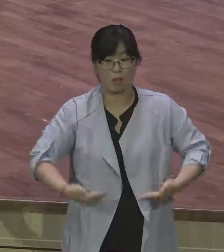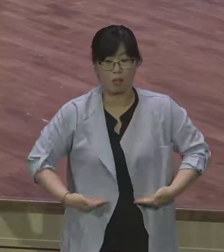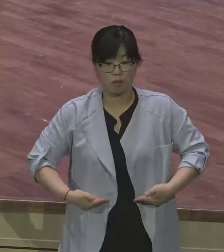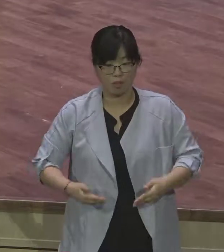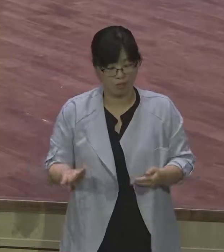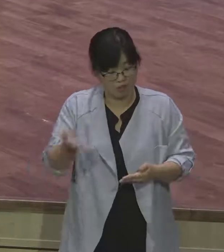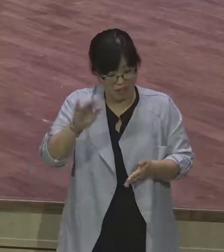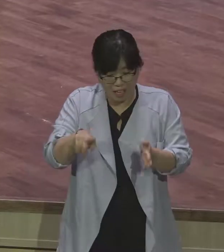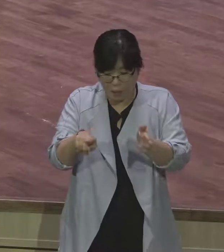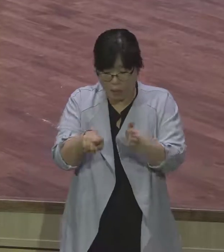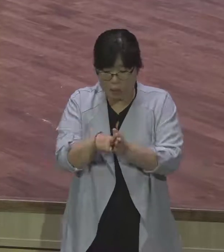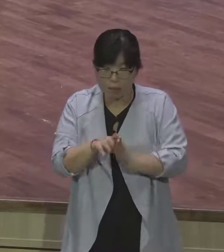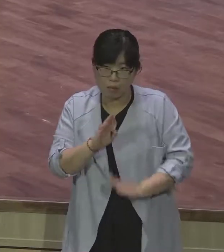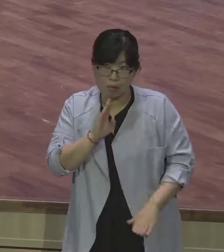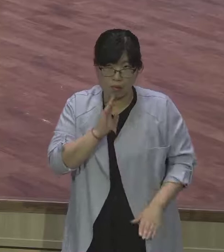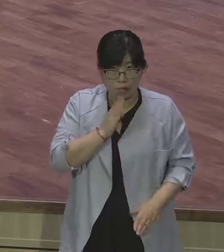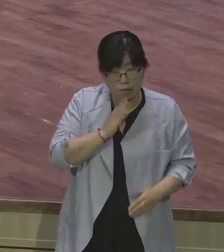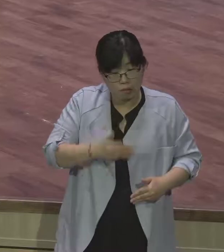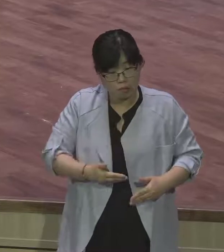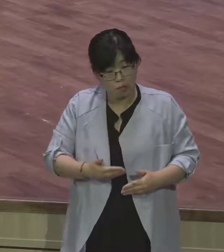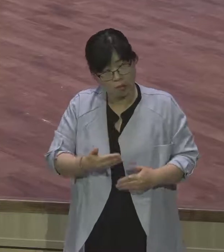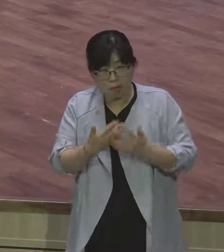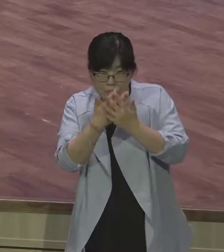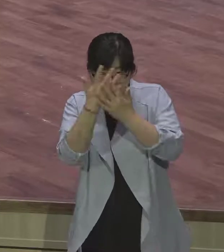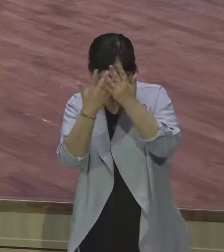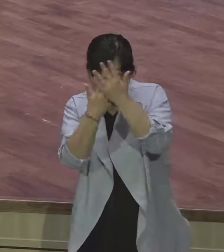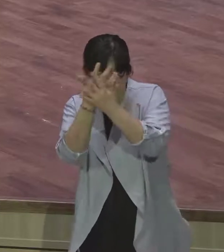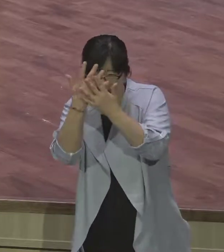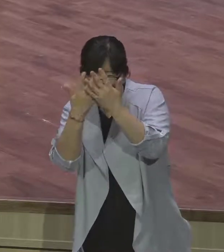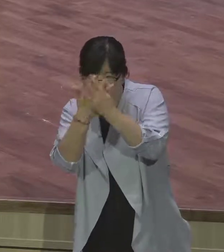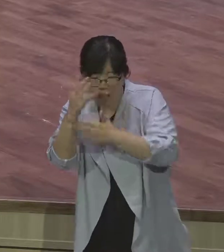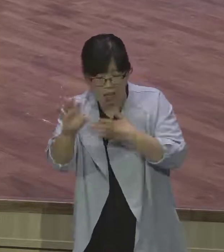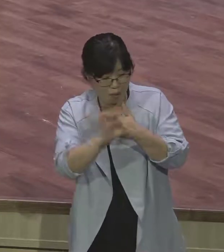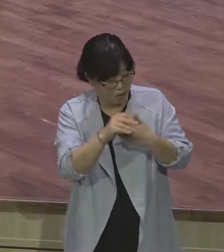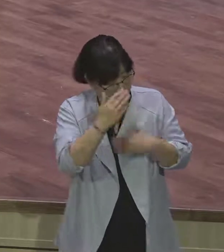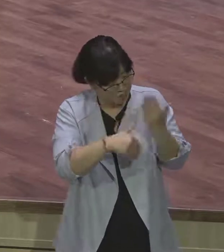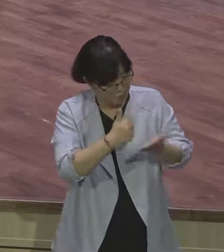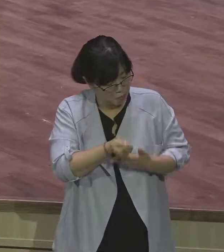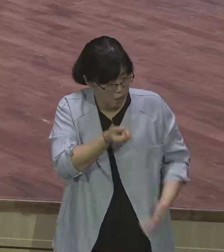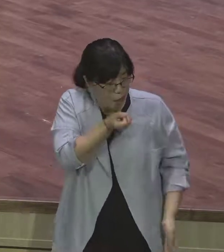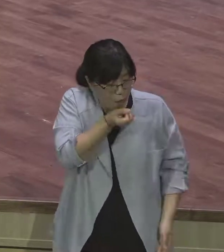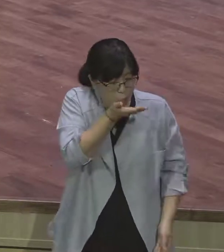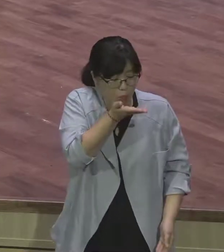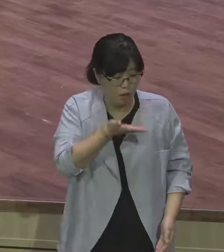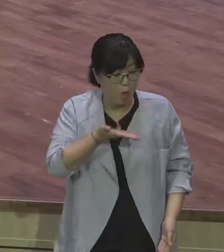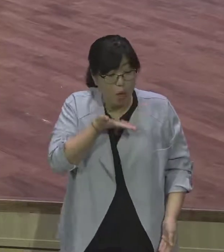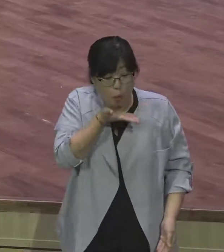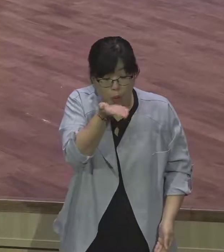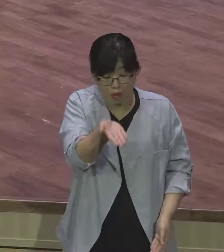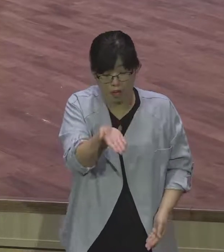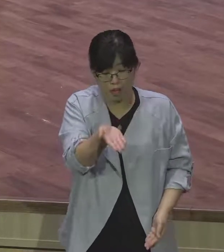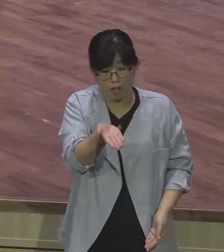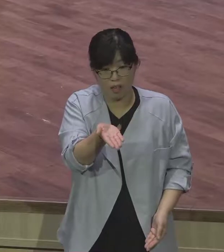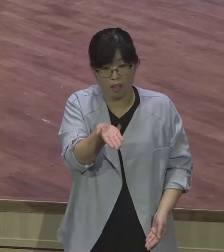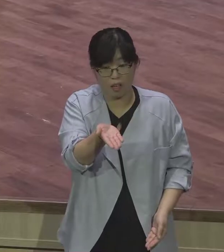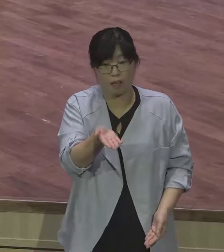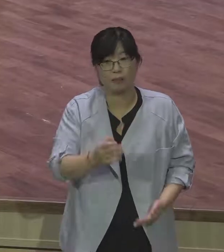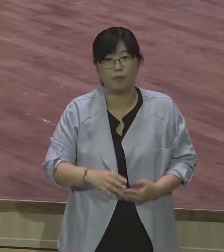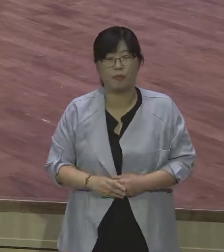정말로 빨리 벗어나시기 바랍니다 성령의 사람은요 아주 심플합니다 그러면서 뜨겁습니다 특징이